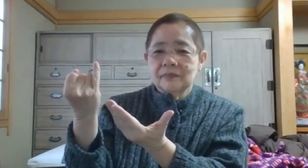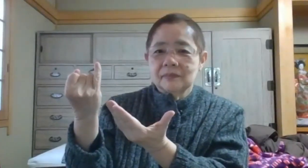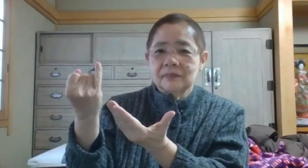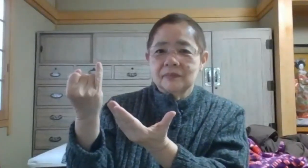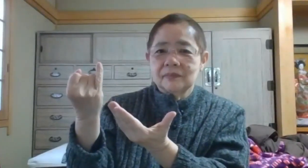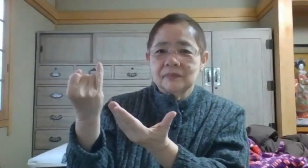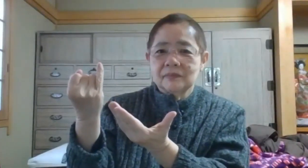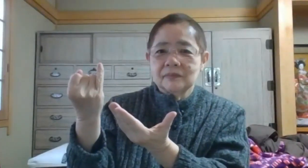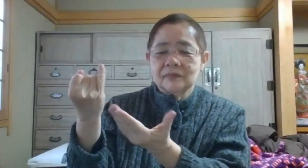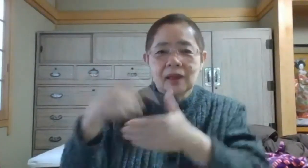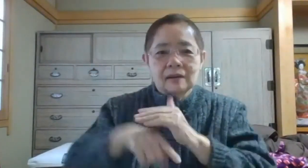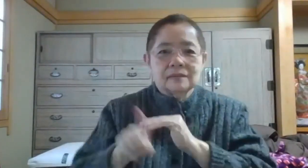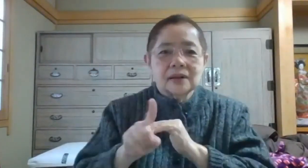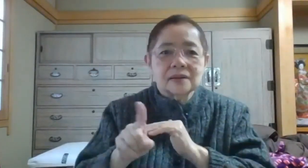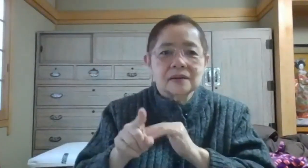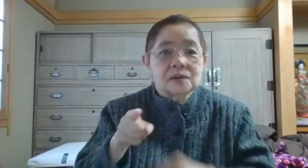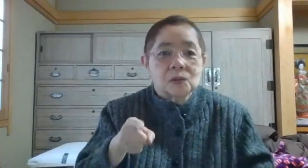なぜそんなに語が楽しいんですか。